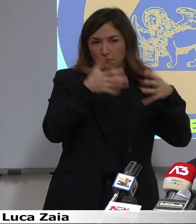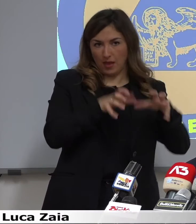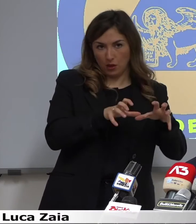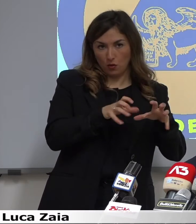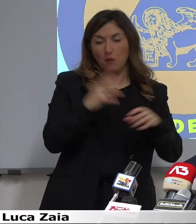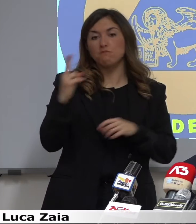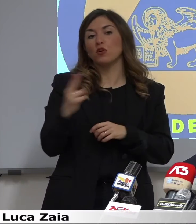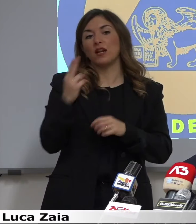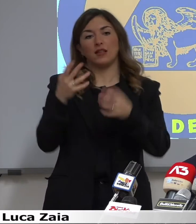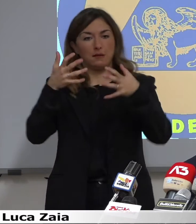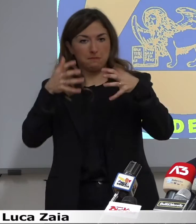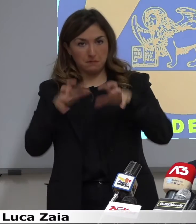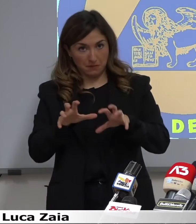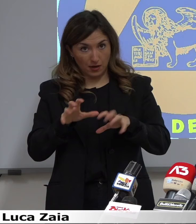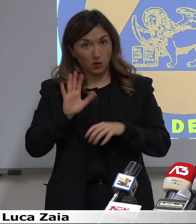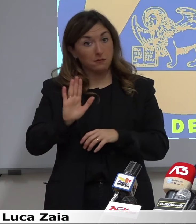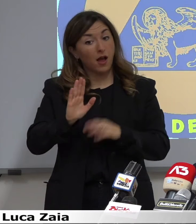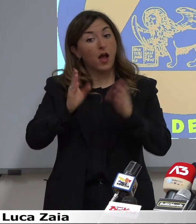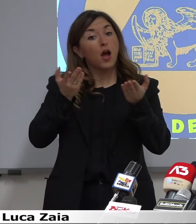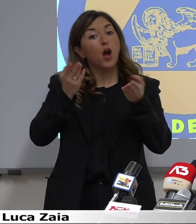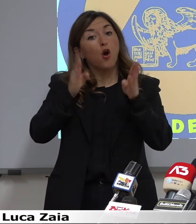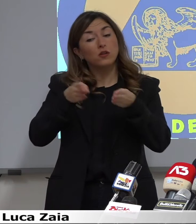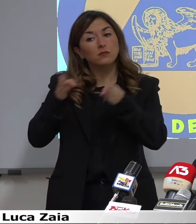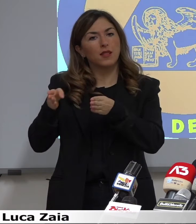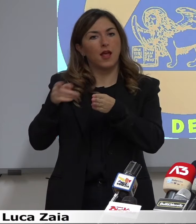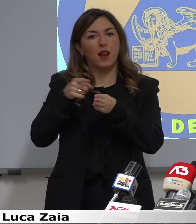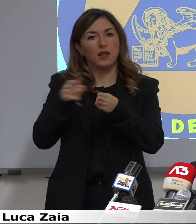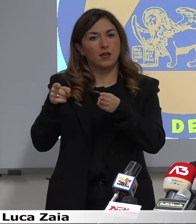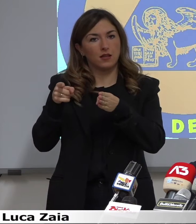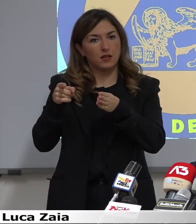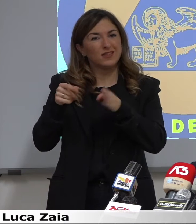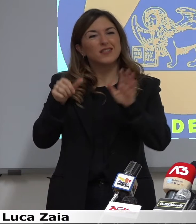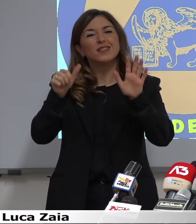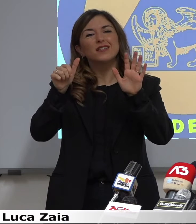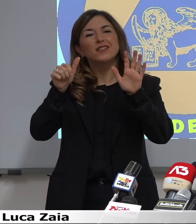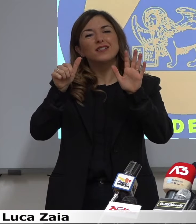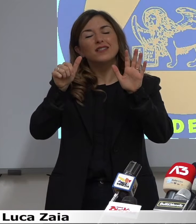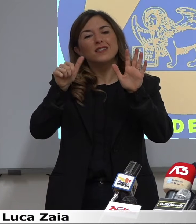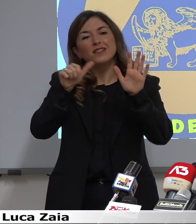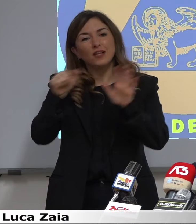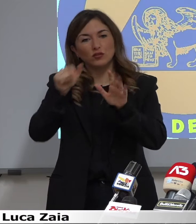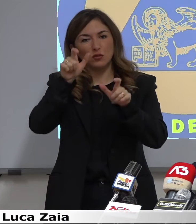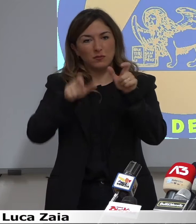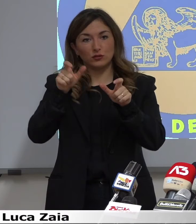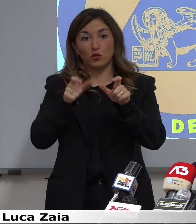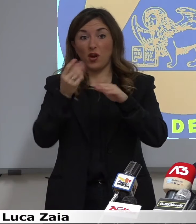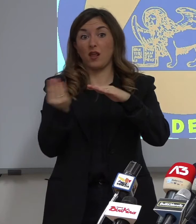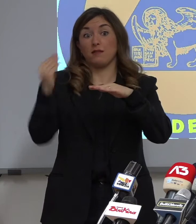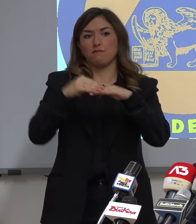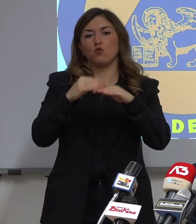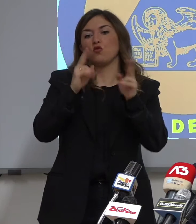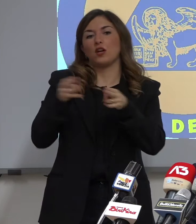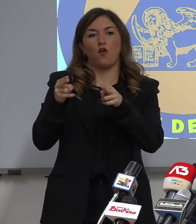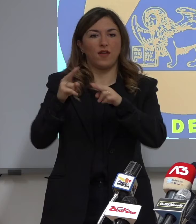che è tra lunga e inferiore, però abbiamo gli ospedali con esattamente 600 persone in più ricoverate. Voi